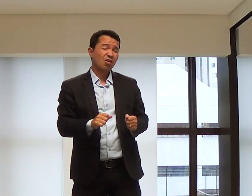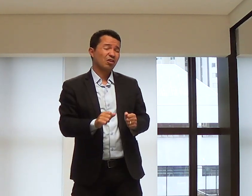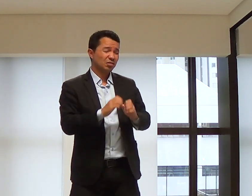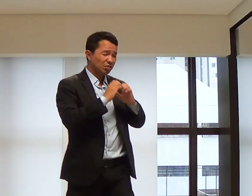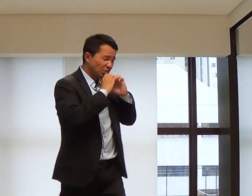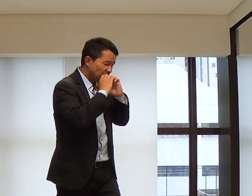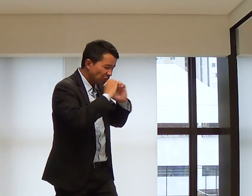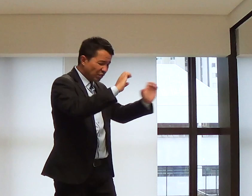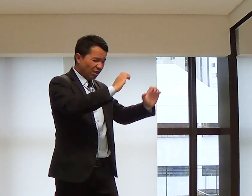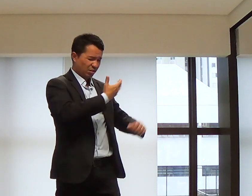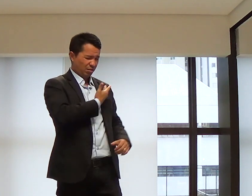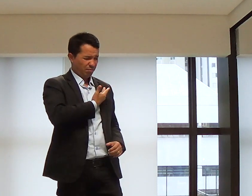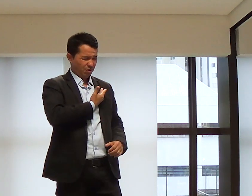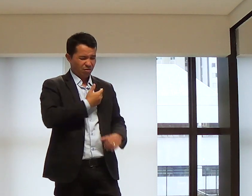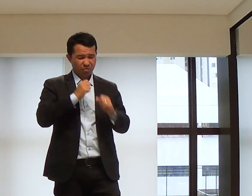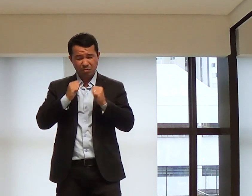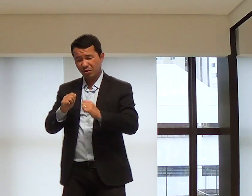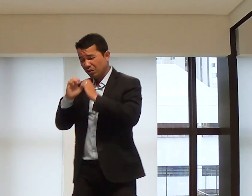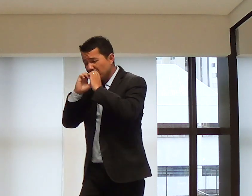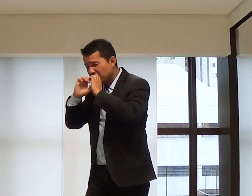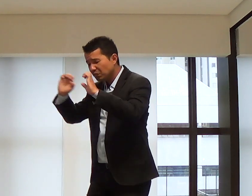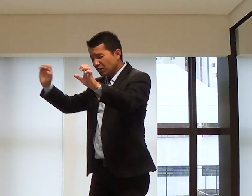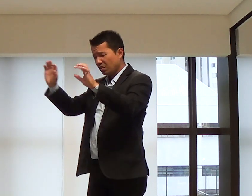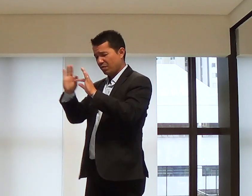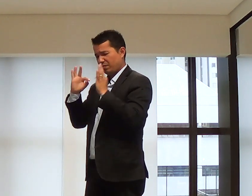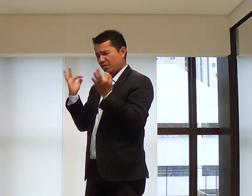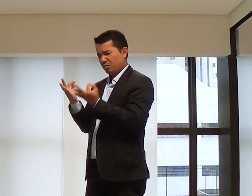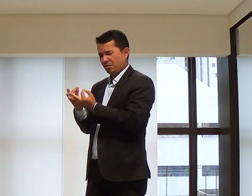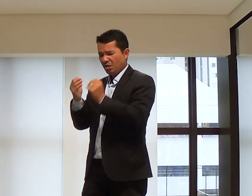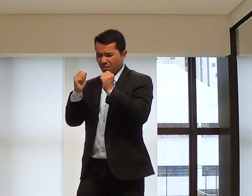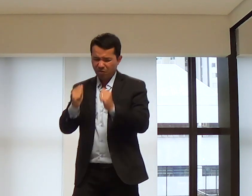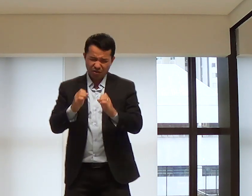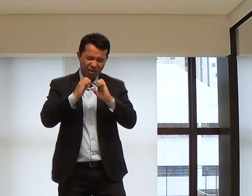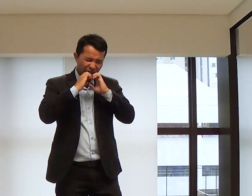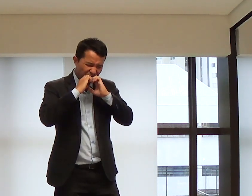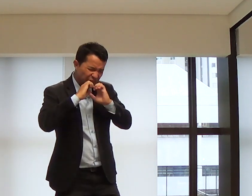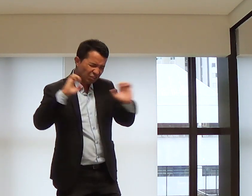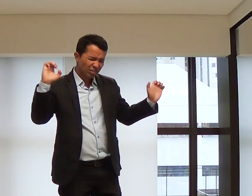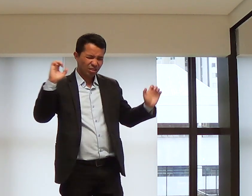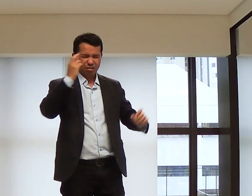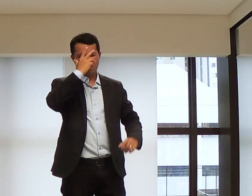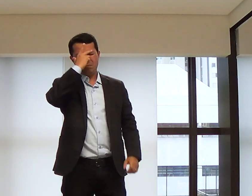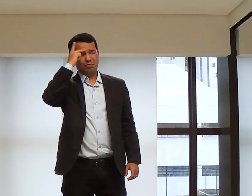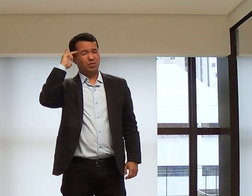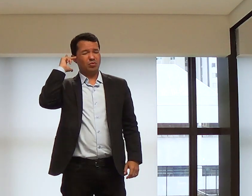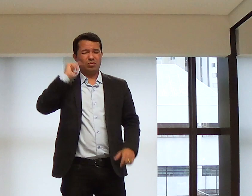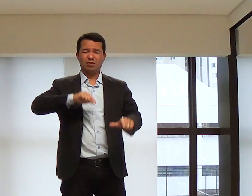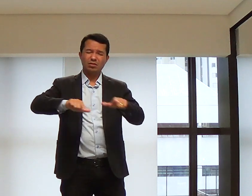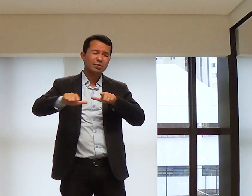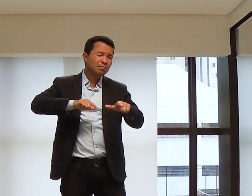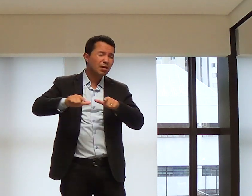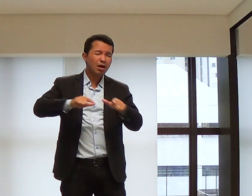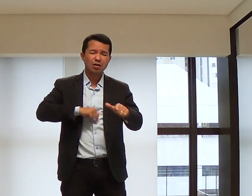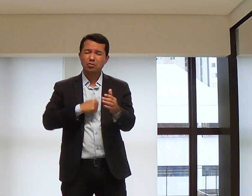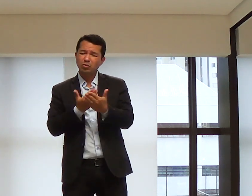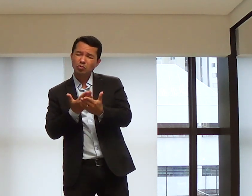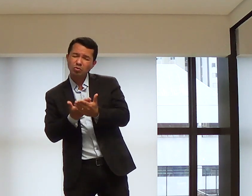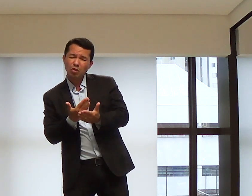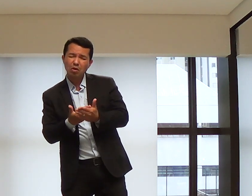reino. Que nós possamos evangelizar o reino, a família, as pessoas ao nosso redor, em